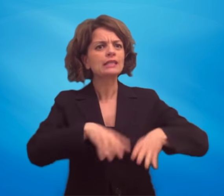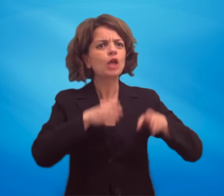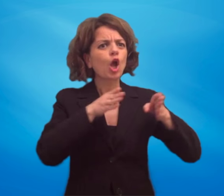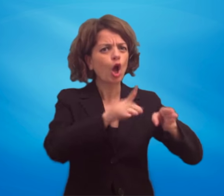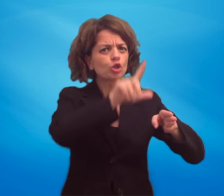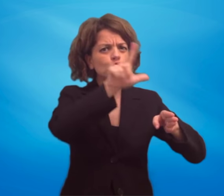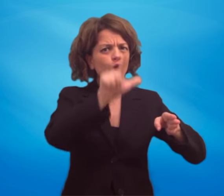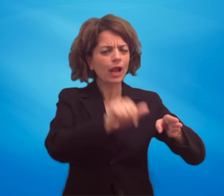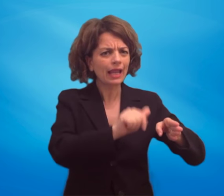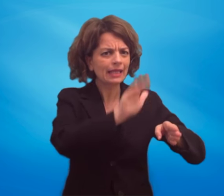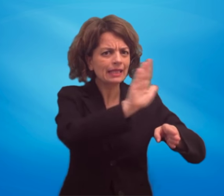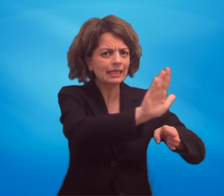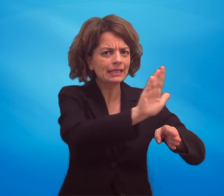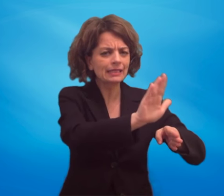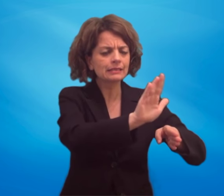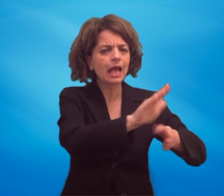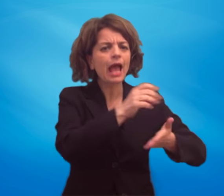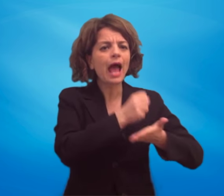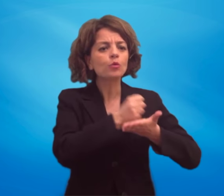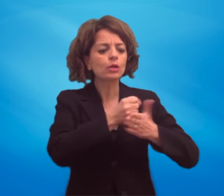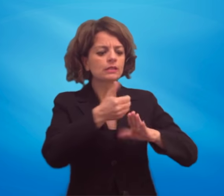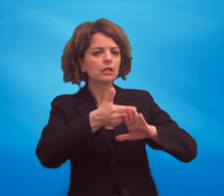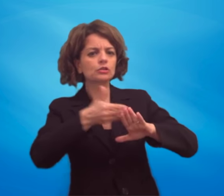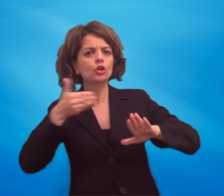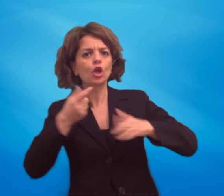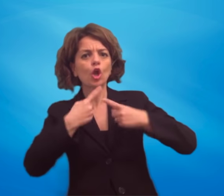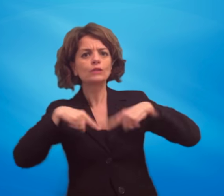Consiglio regionale e della sede centrale ENS.